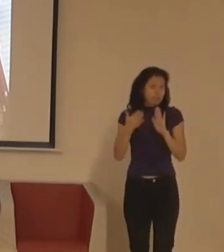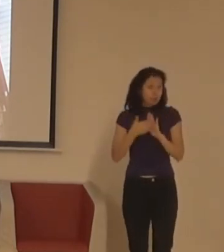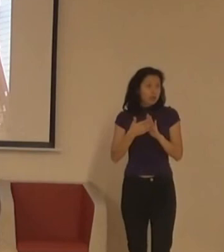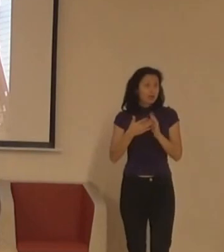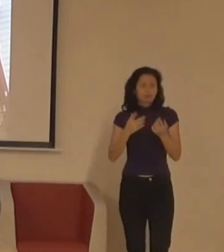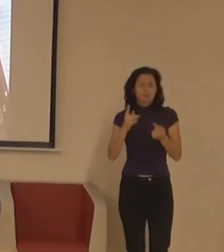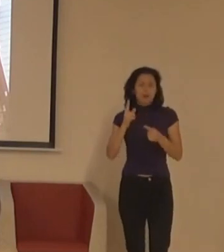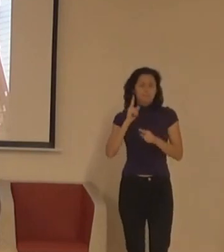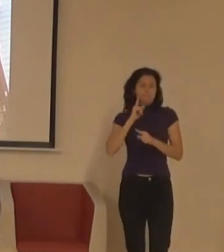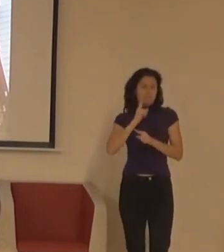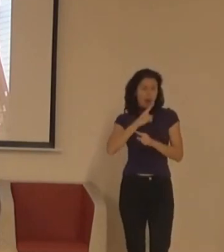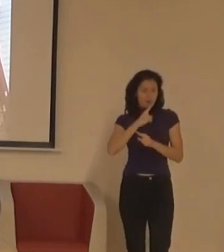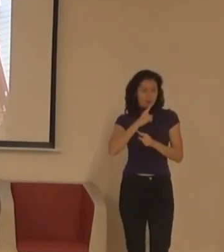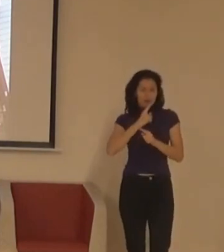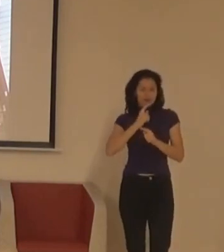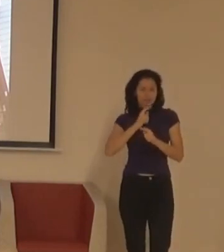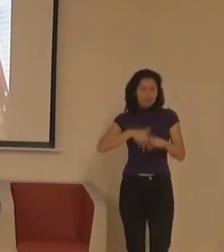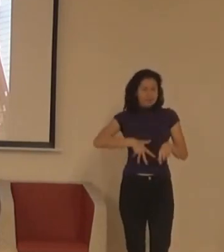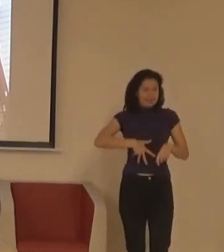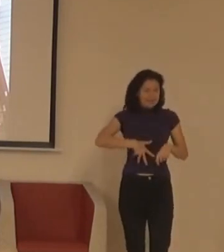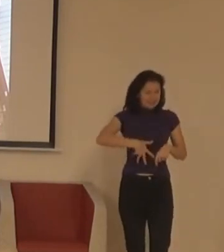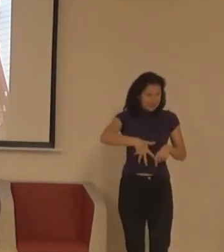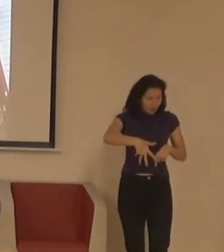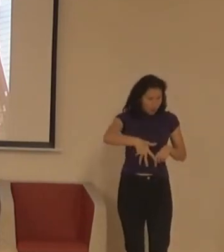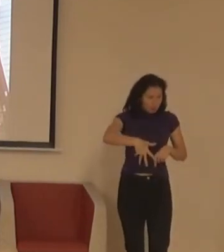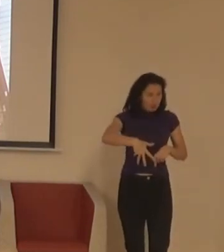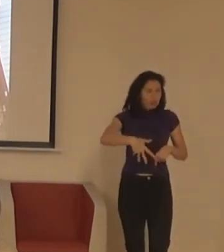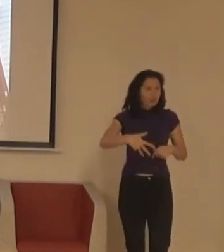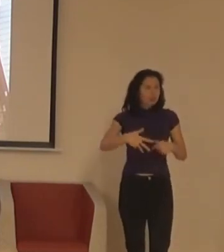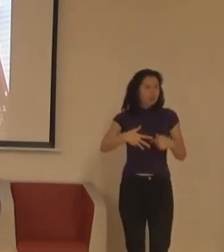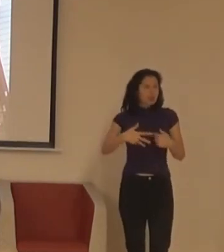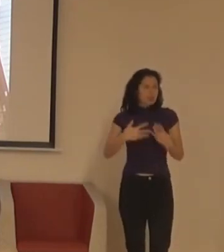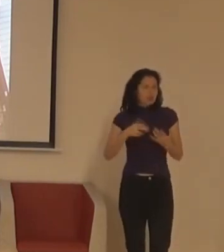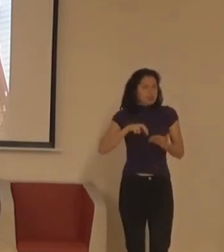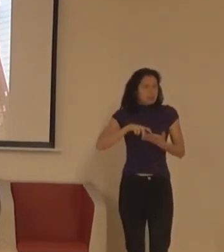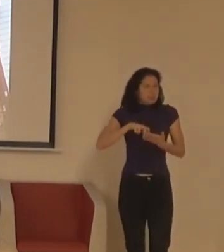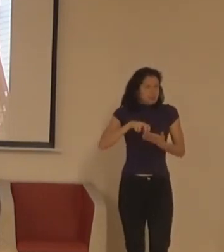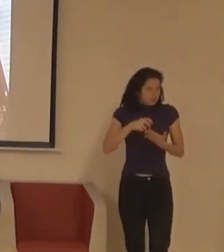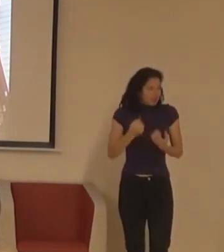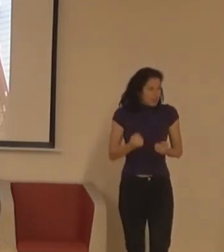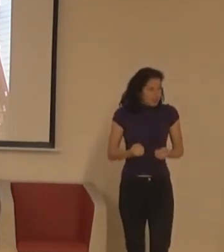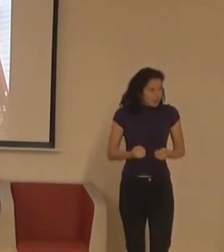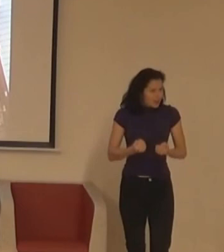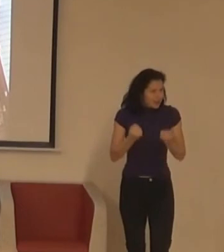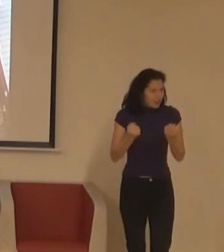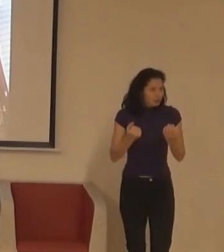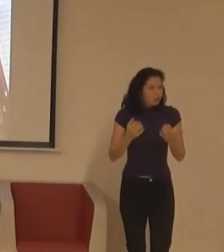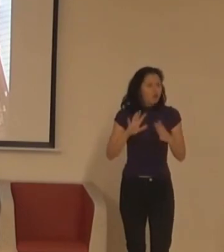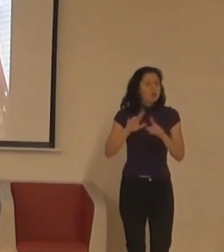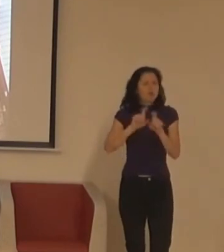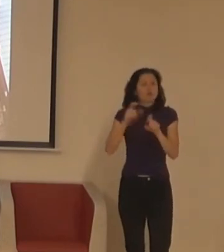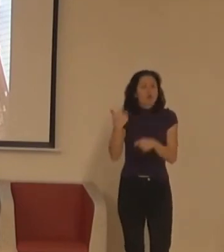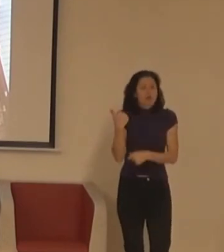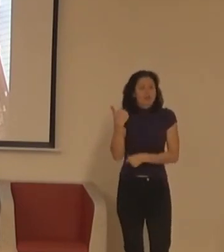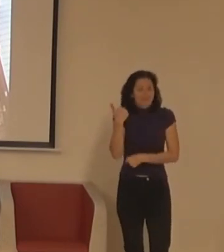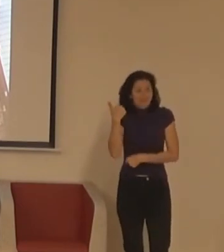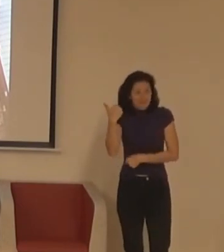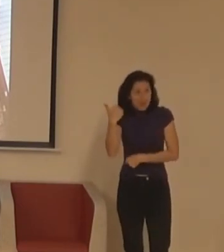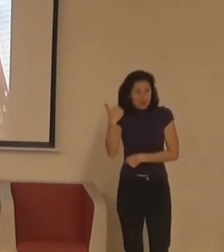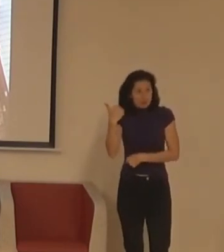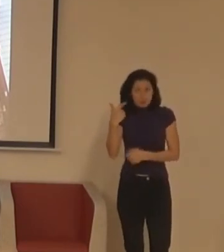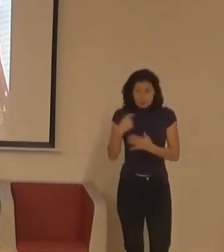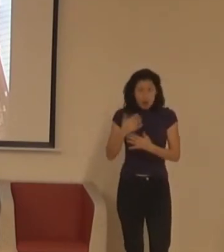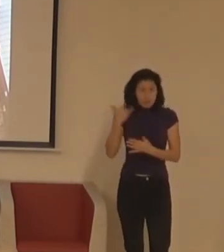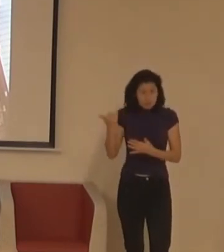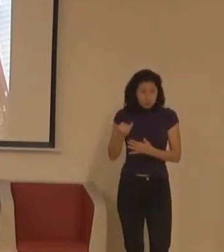anebo je prostě starší, anebo prostě nemá svůj den, chce ho ale pořád strávit co nejvíc nezávisle. Že domáhat se pomoci a pořád